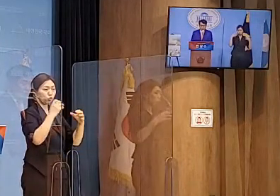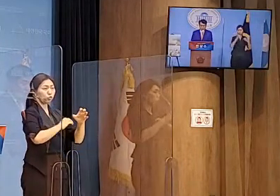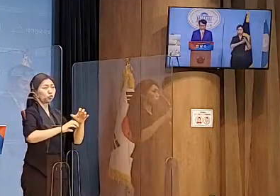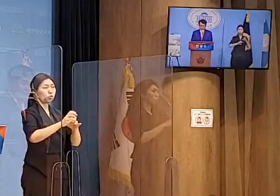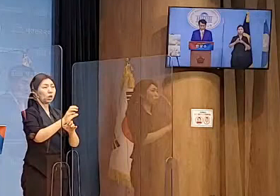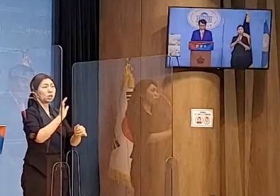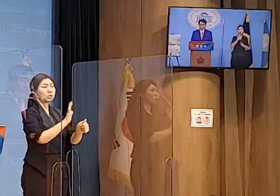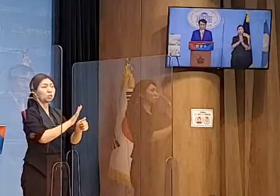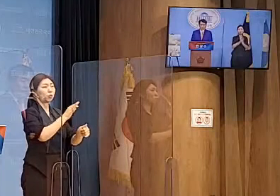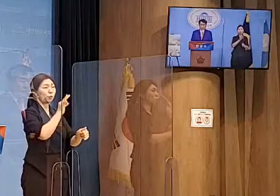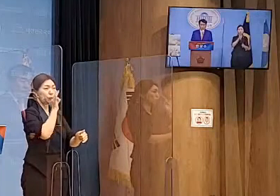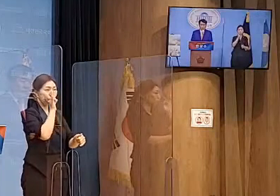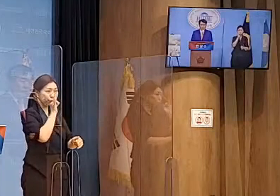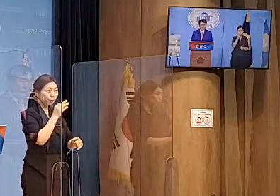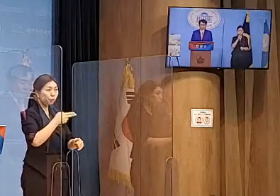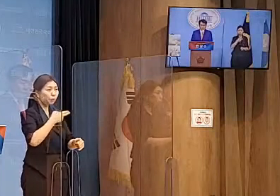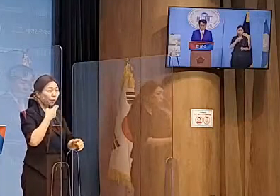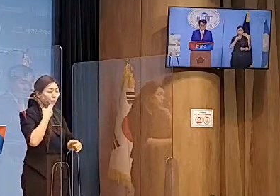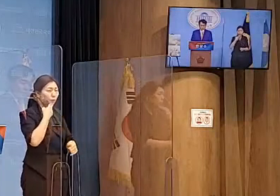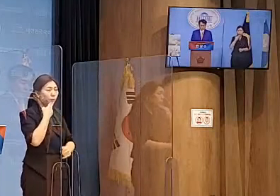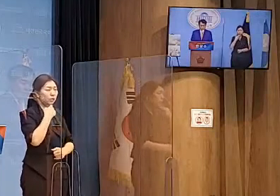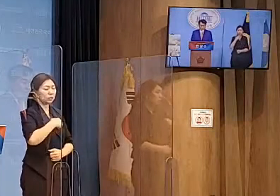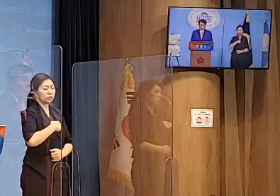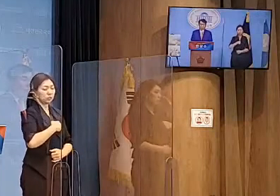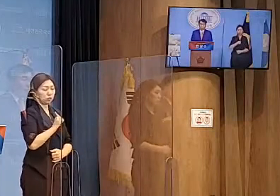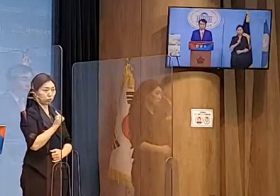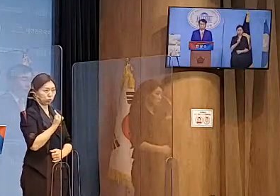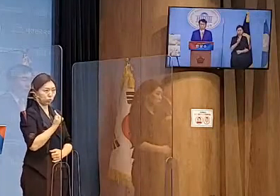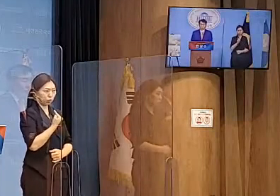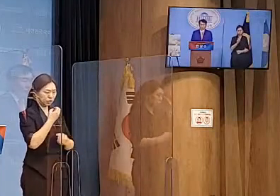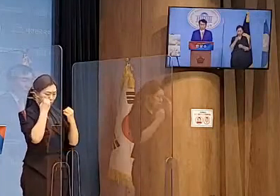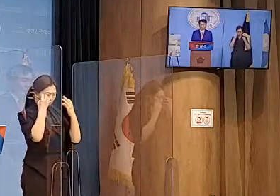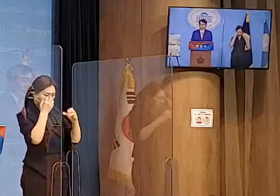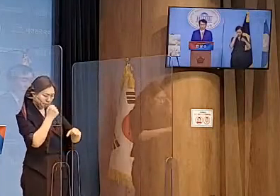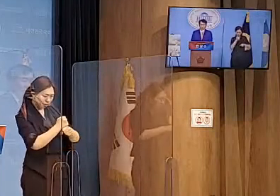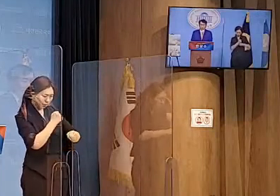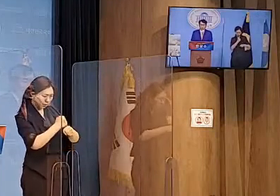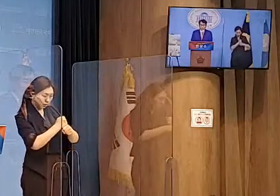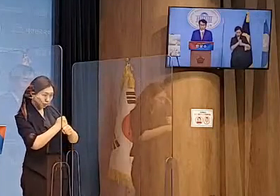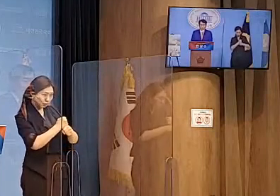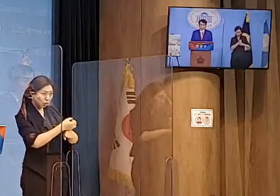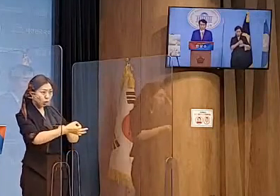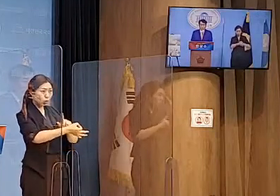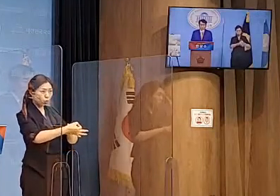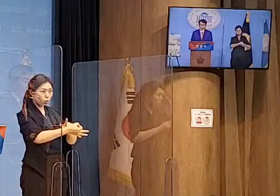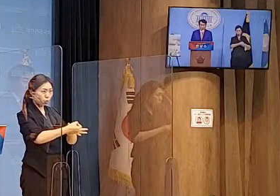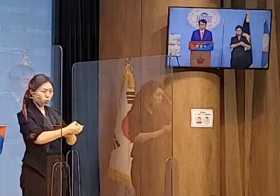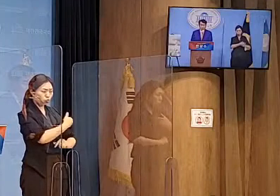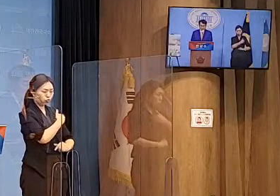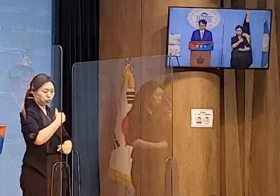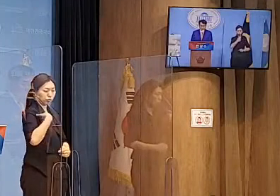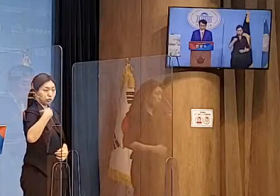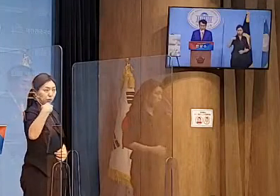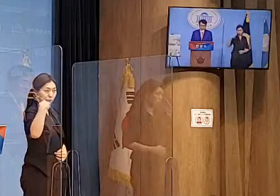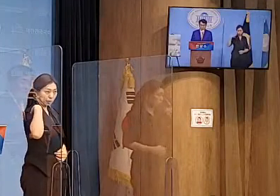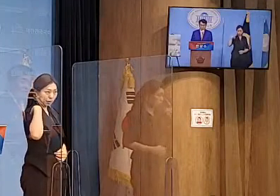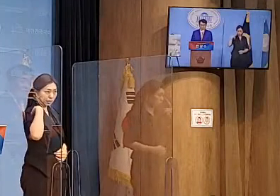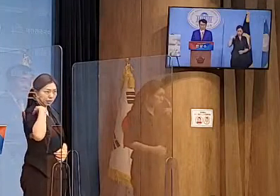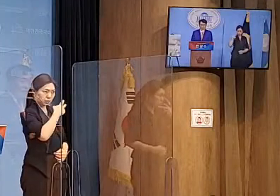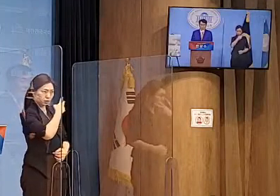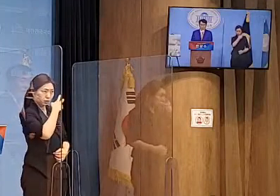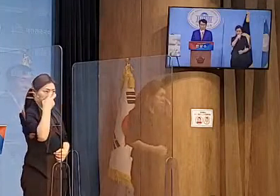자체적으로 개발 비용을 충당하여 스마트 메가시티를